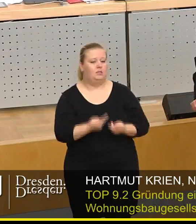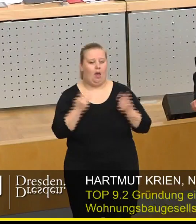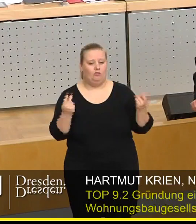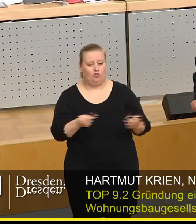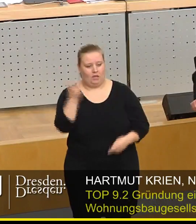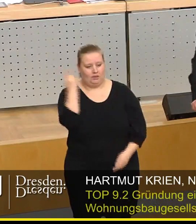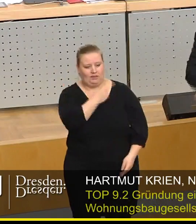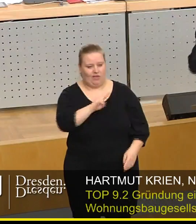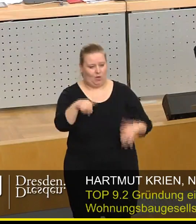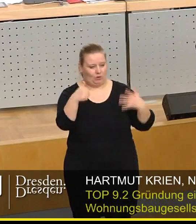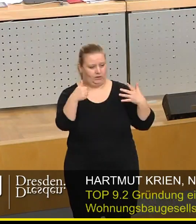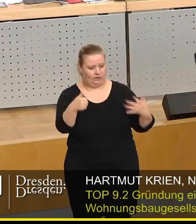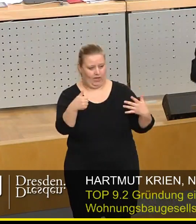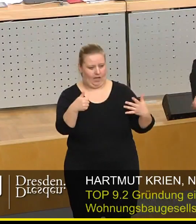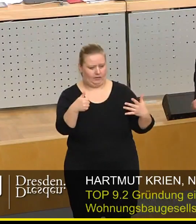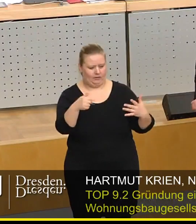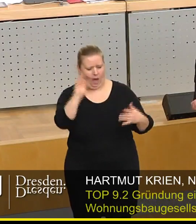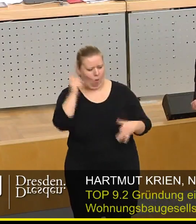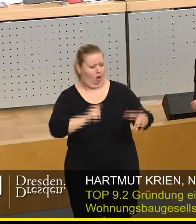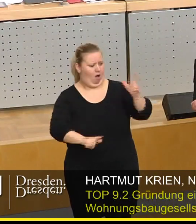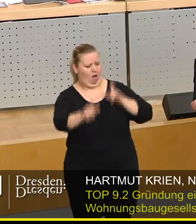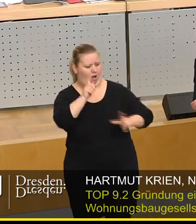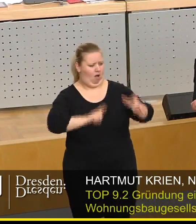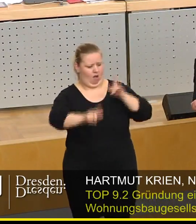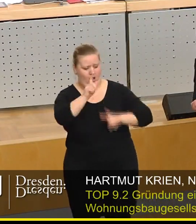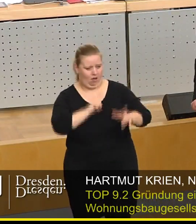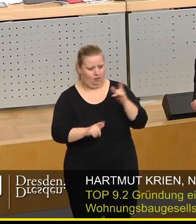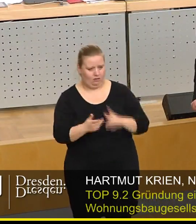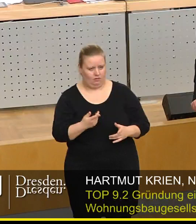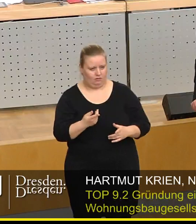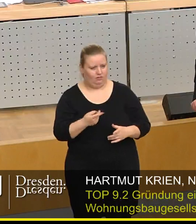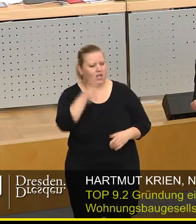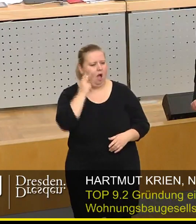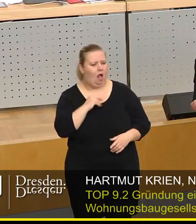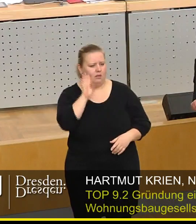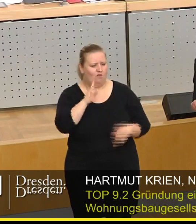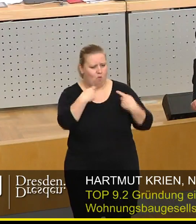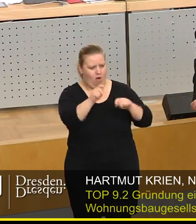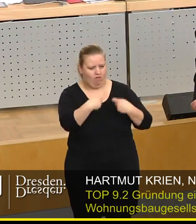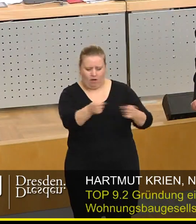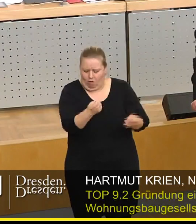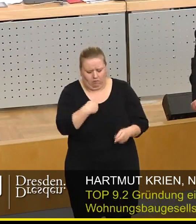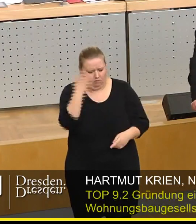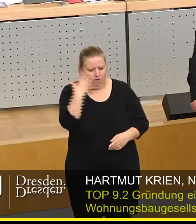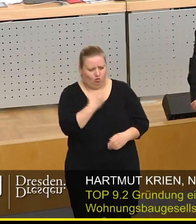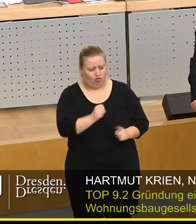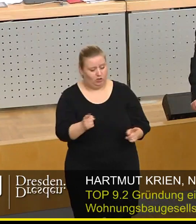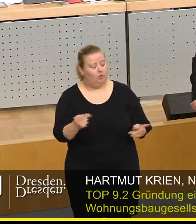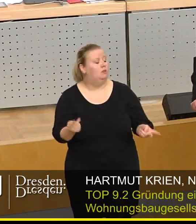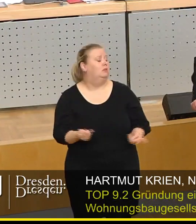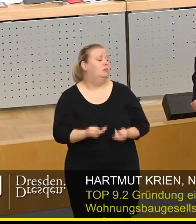Jahre 2006 uns mit aller Kraft dagegen eingesetzt, dass die alte WOBA verkauft wird. Und